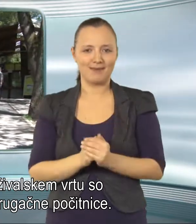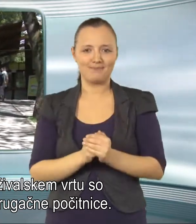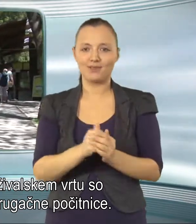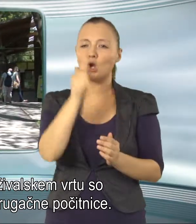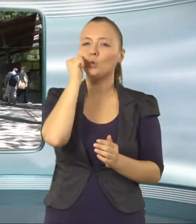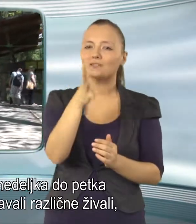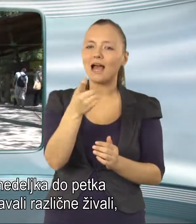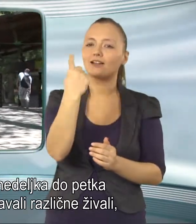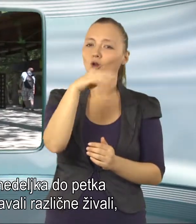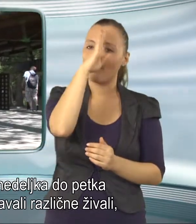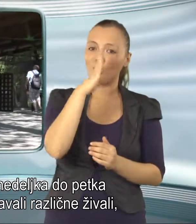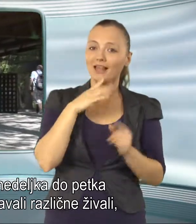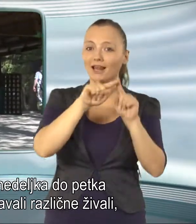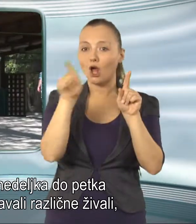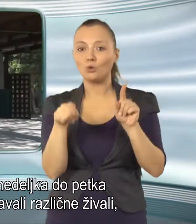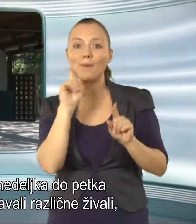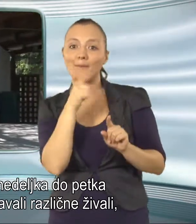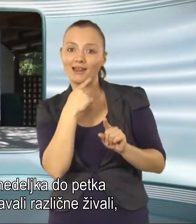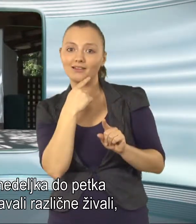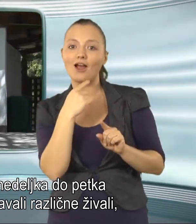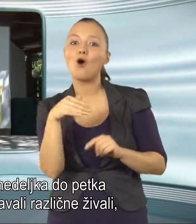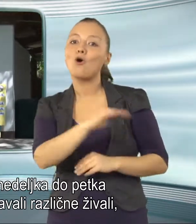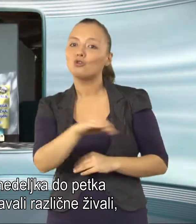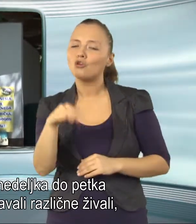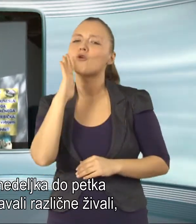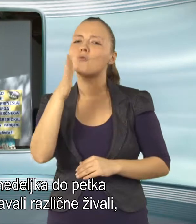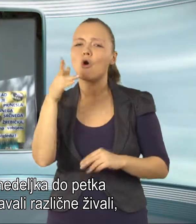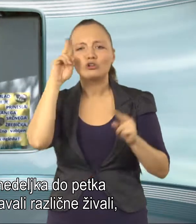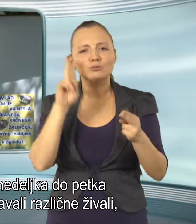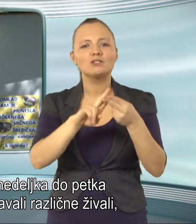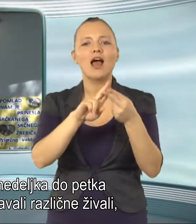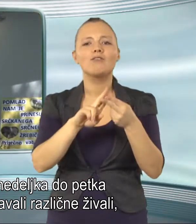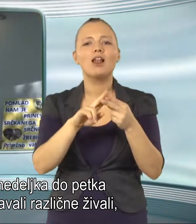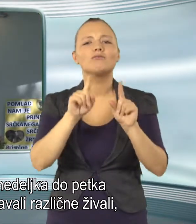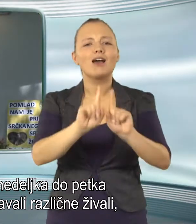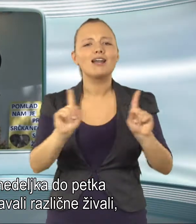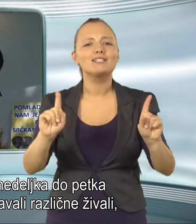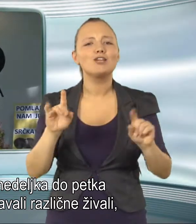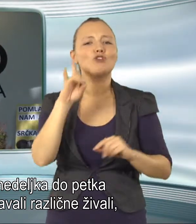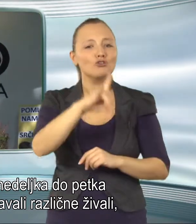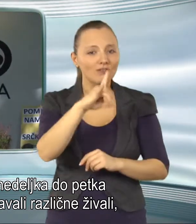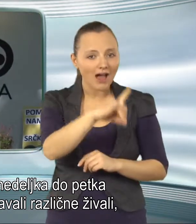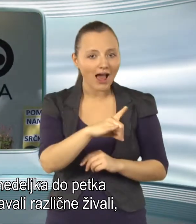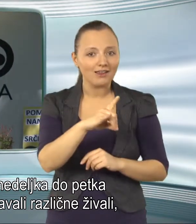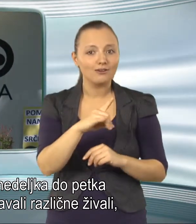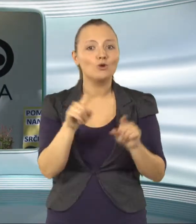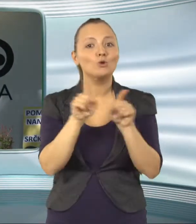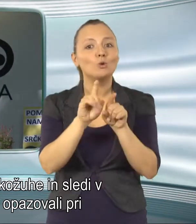Vsak dan od ponedelka do petka bodo otroci spoznavali različne živali, njihove zimske kožuhe in